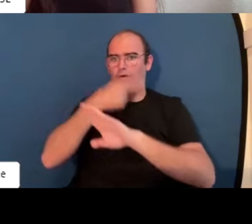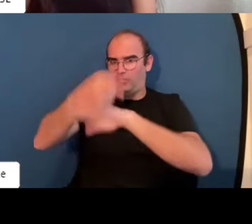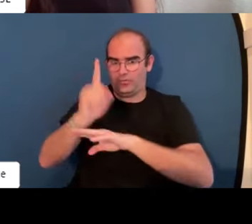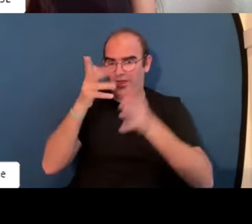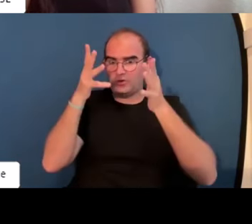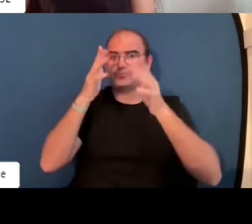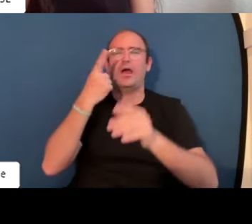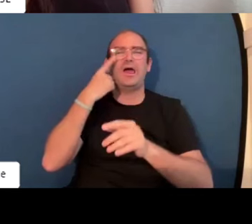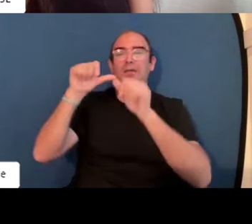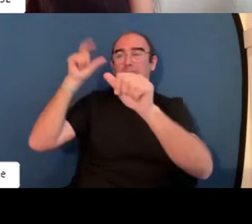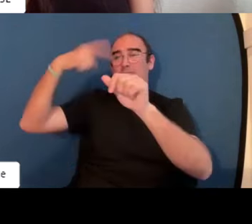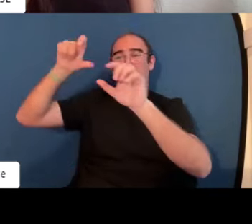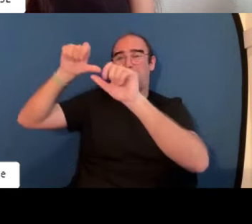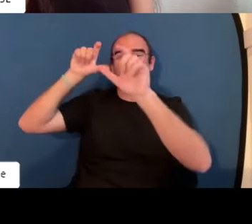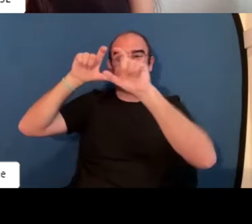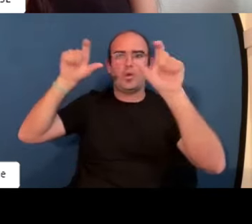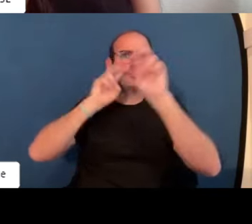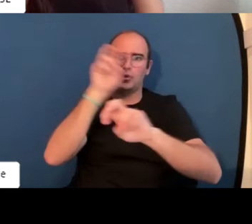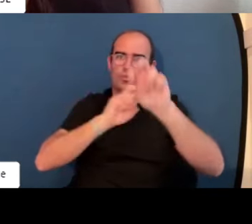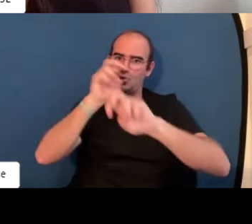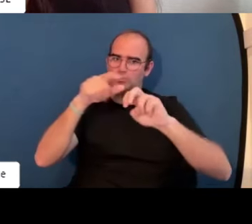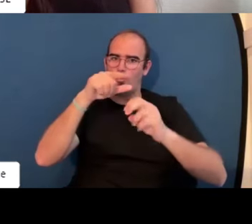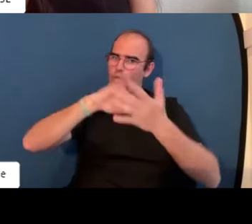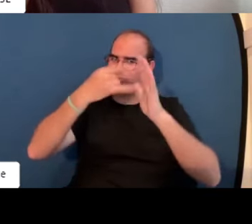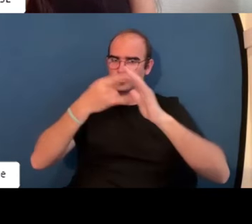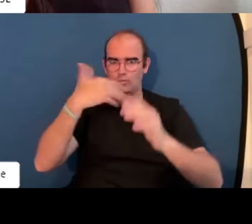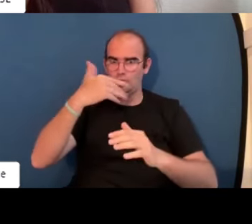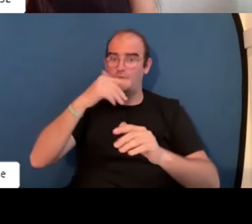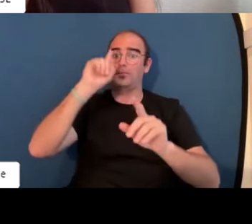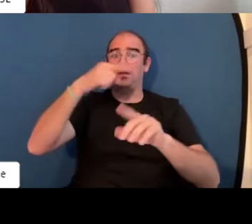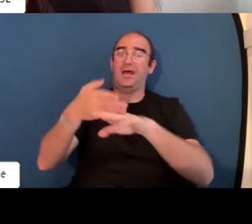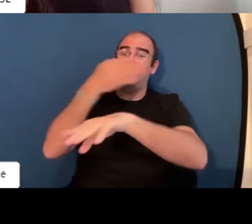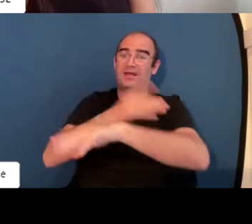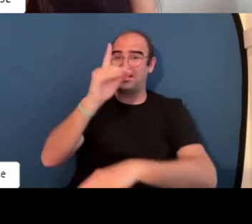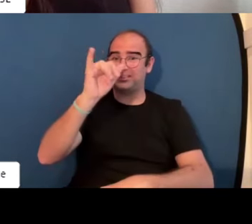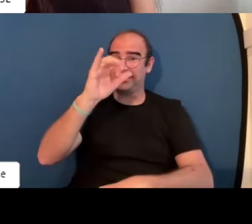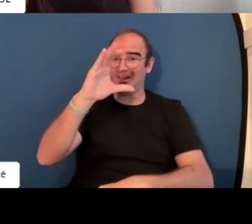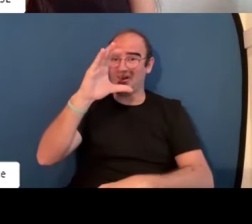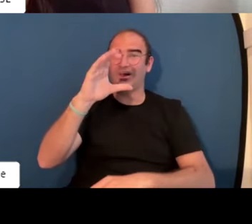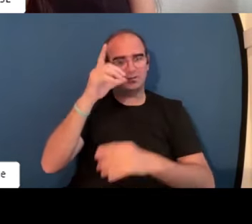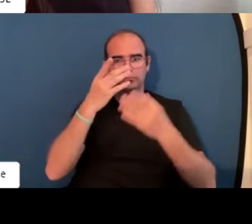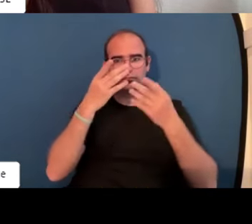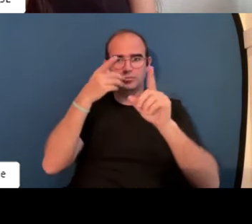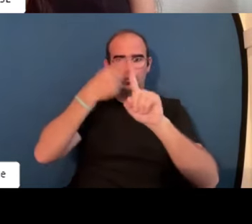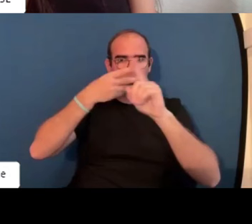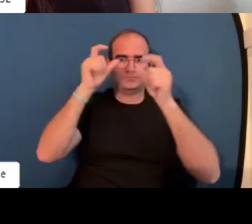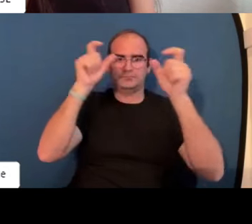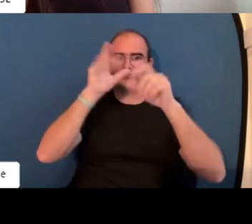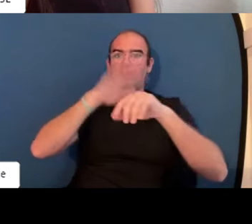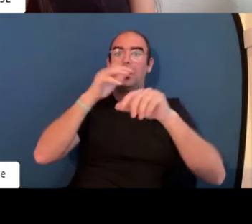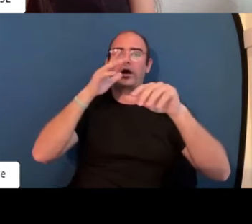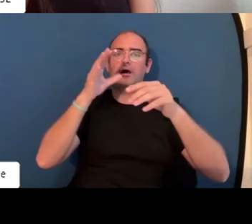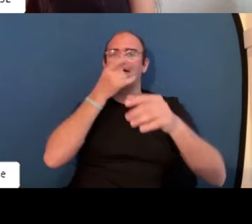así identificar en cuál de ellas necesitas mejorar es verdad que las empresas actualmente usan mucho